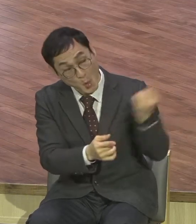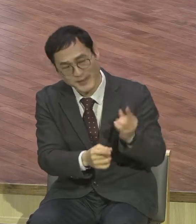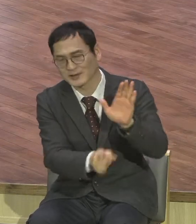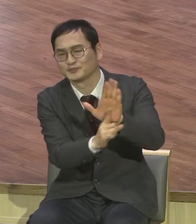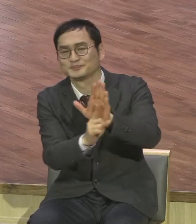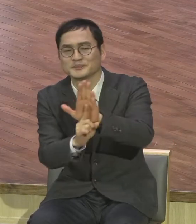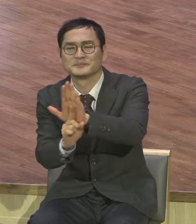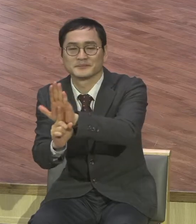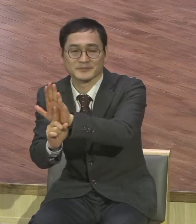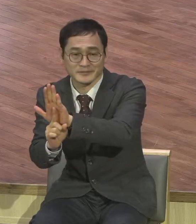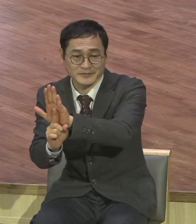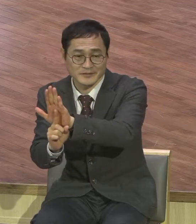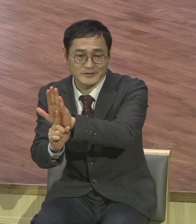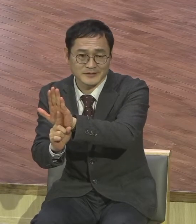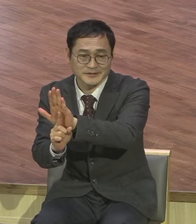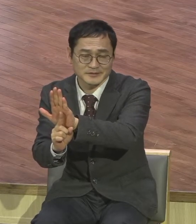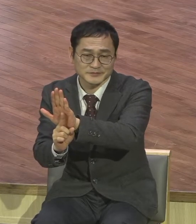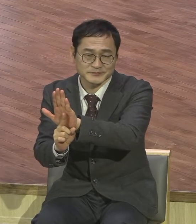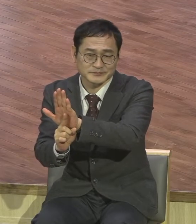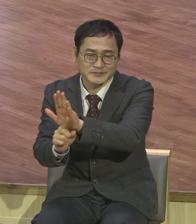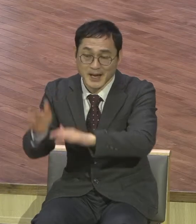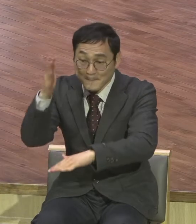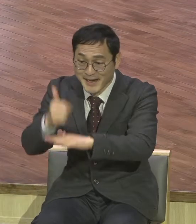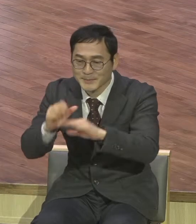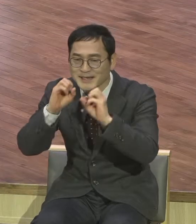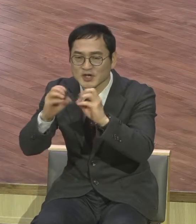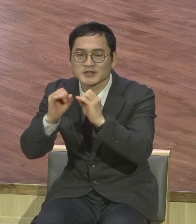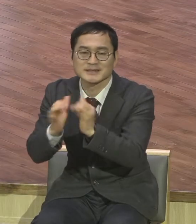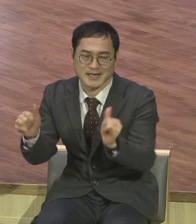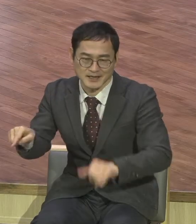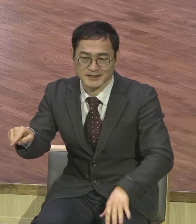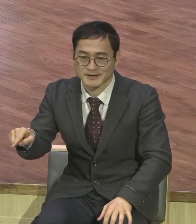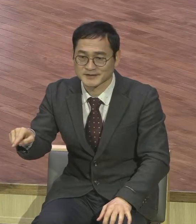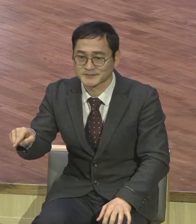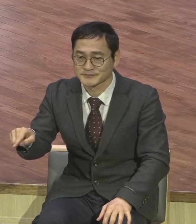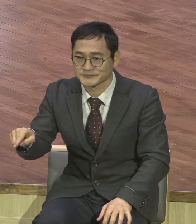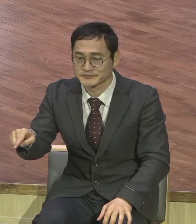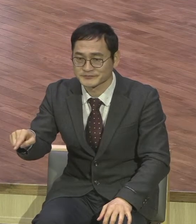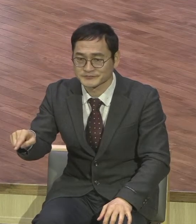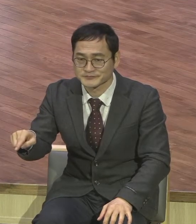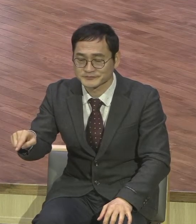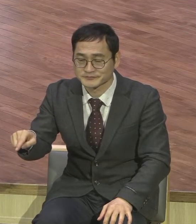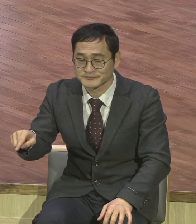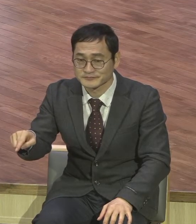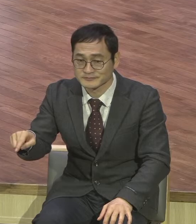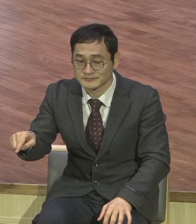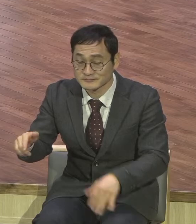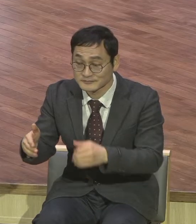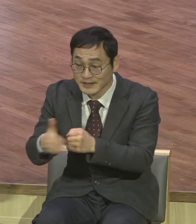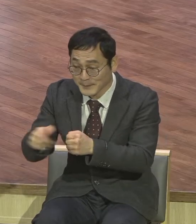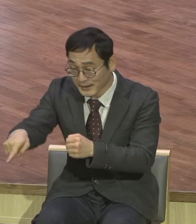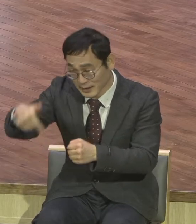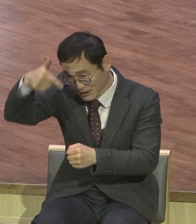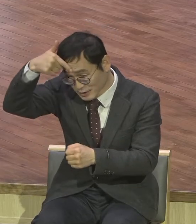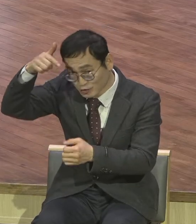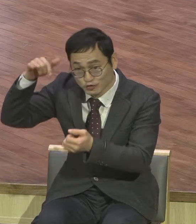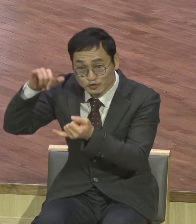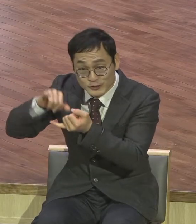맡은 마지막 선지자였어요. 그래서 세례요한을 가르켜서 구약의 마지막